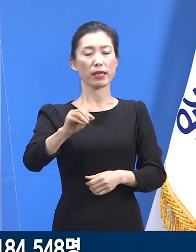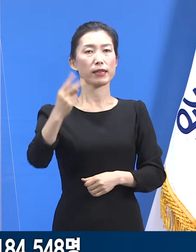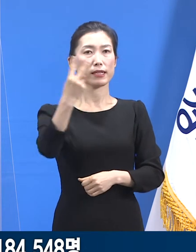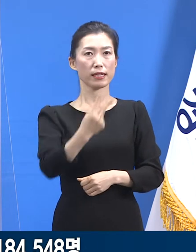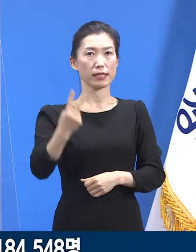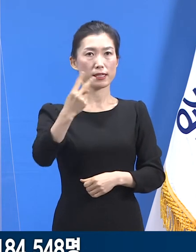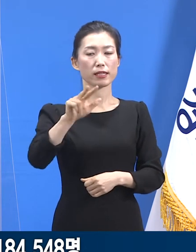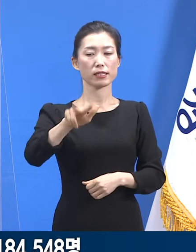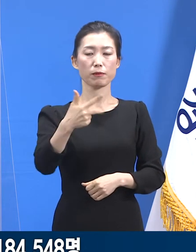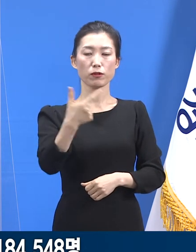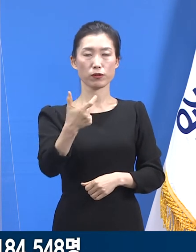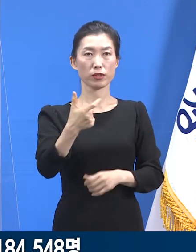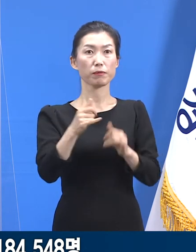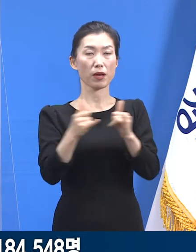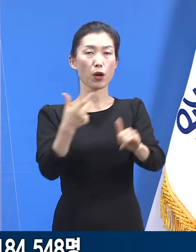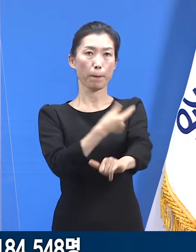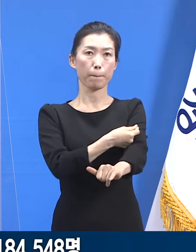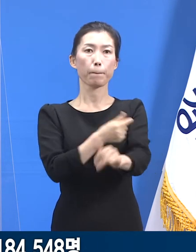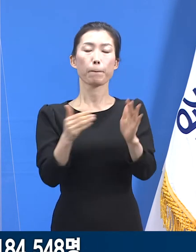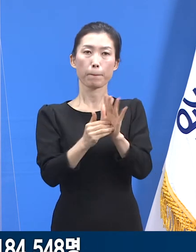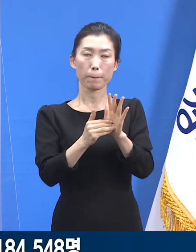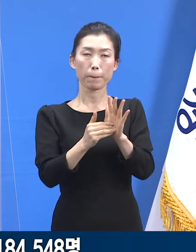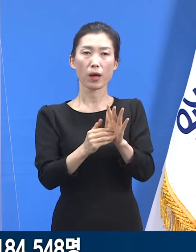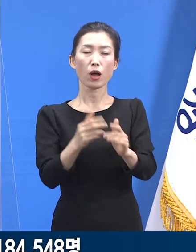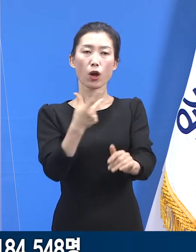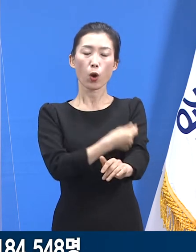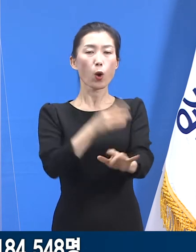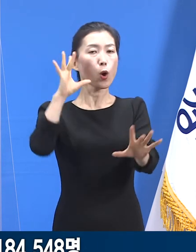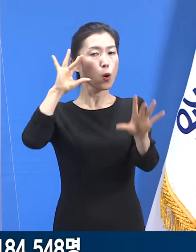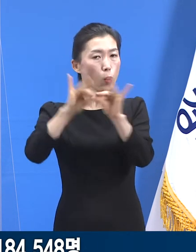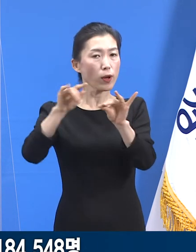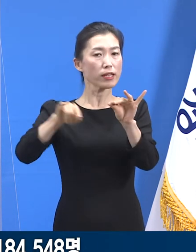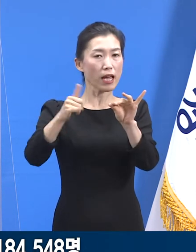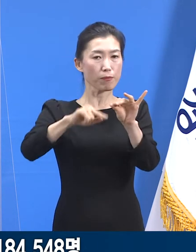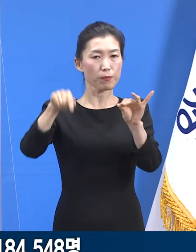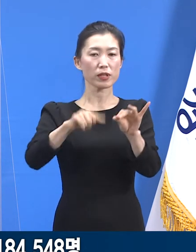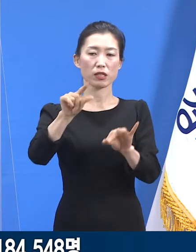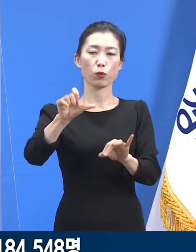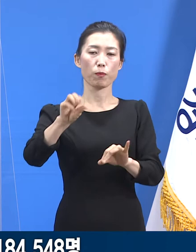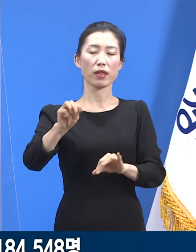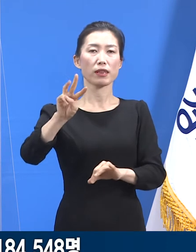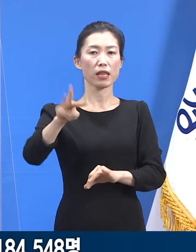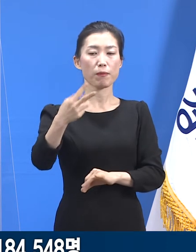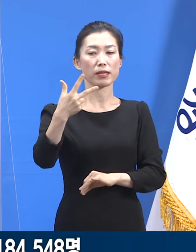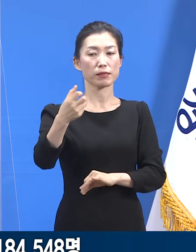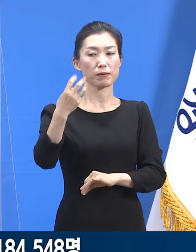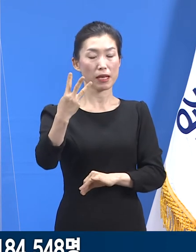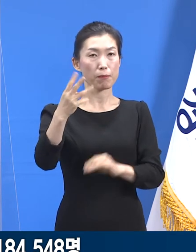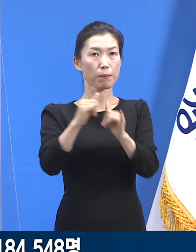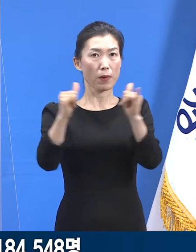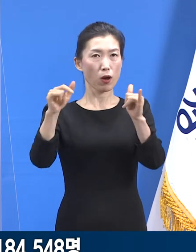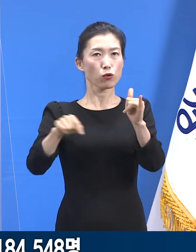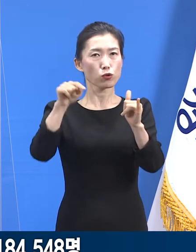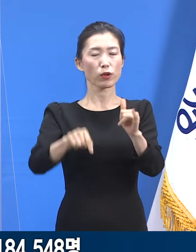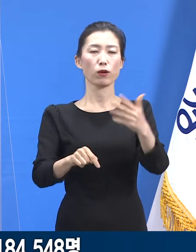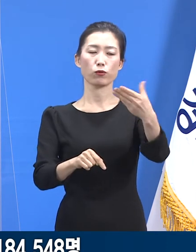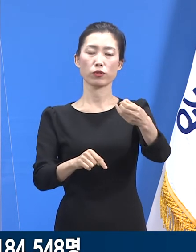,760명으로 접종 동의자 15만 7,373명 대비